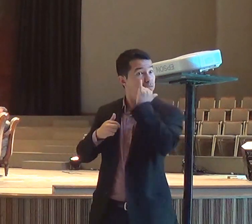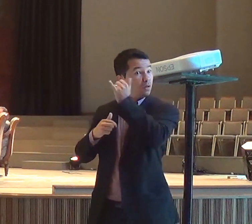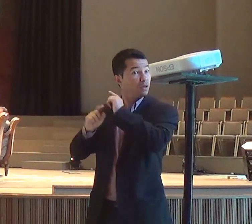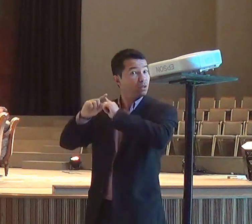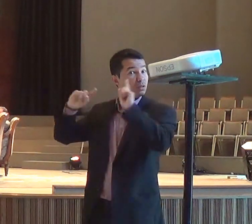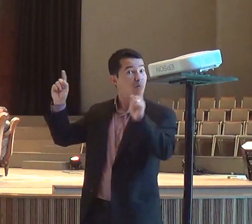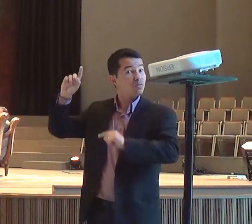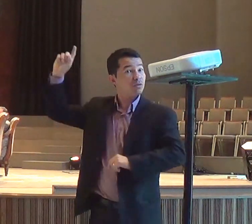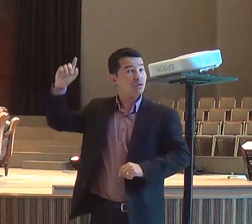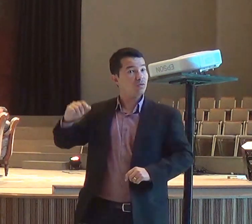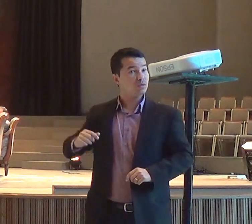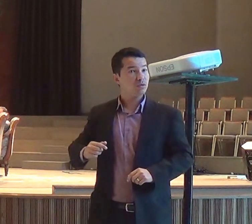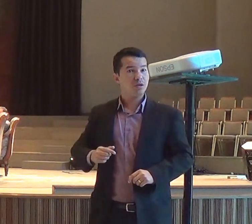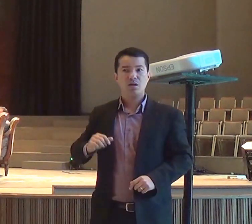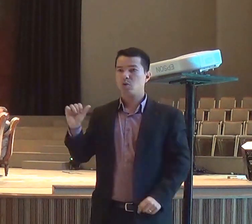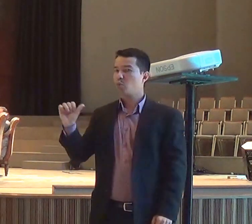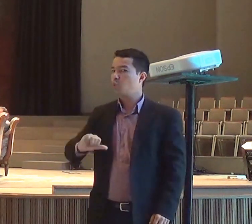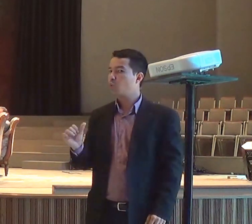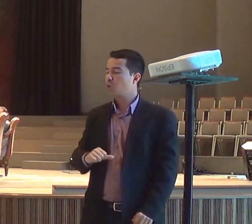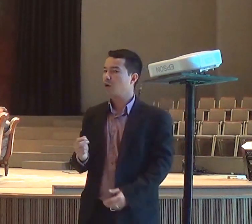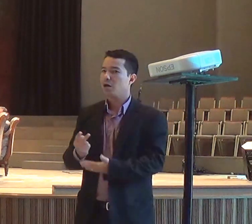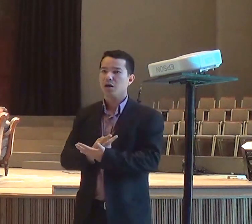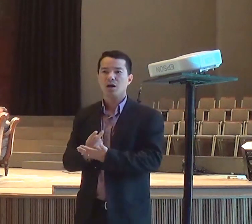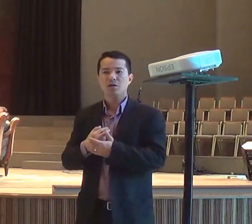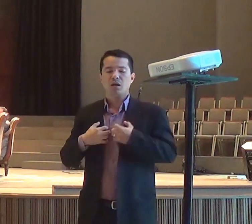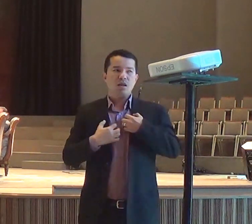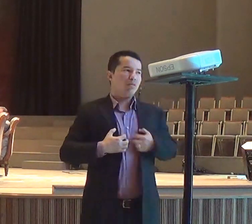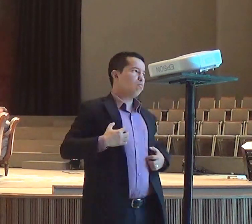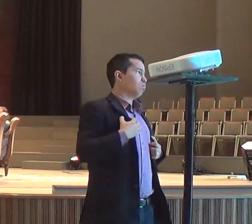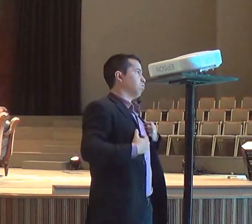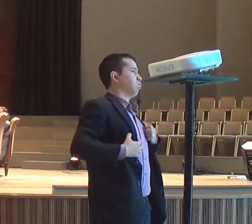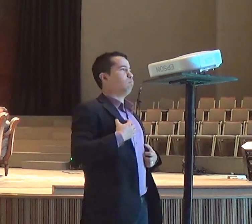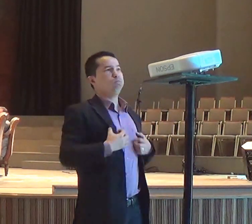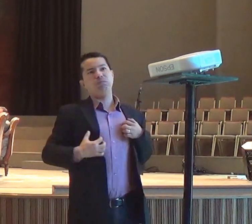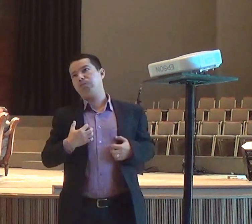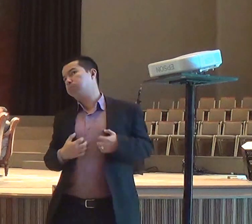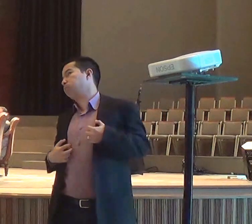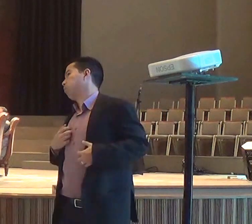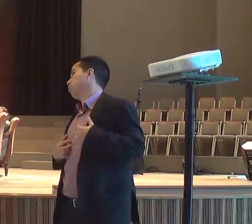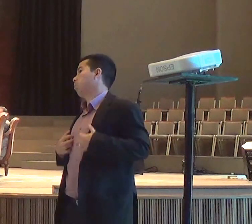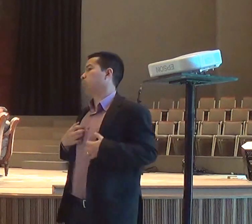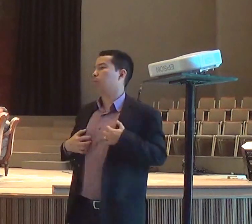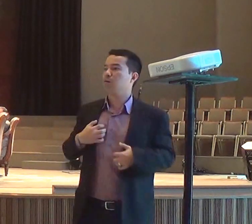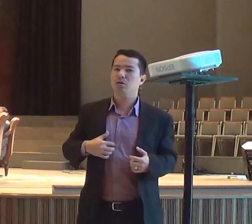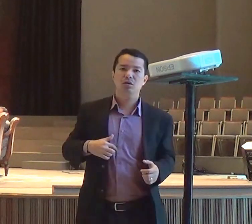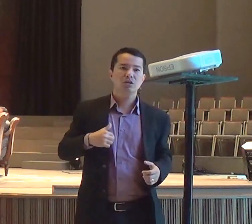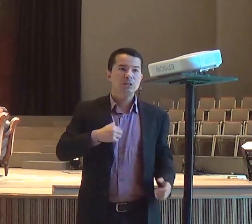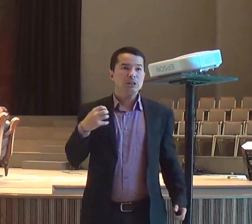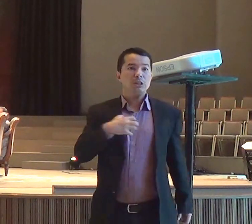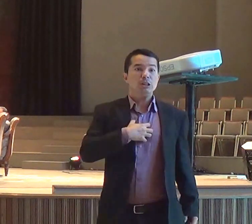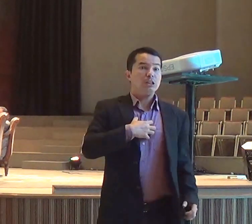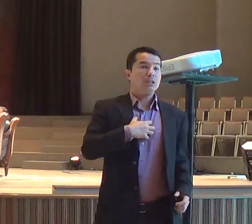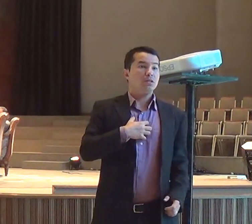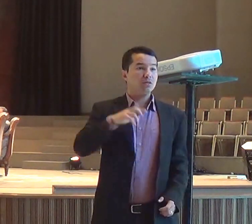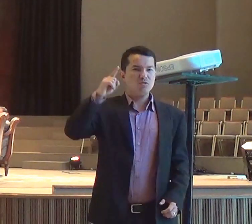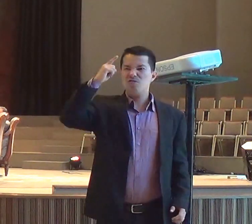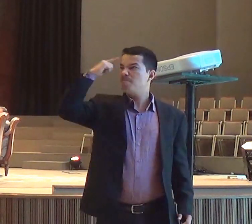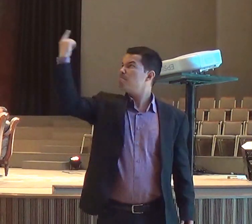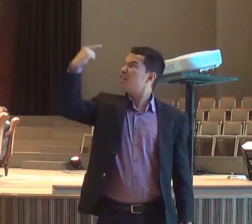não tinha nada, de extraordinário, não tinha, nenhum pecado moral, não tinha nada, eu simplesmente, não fiz, o que eu